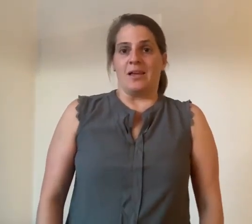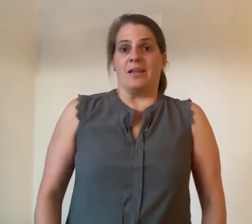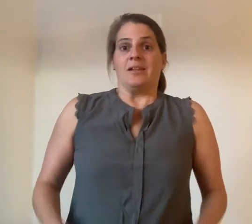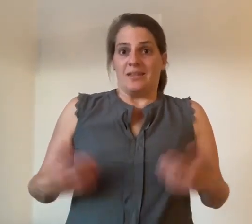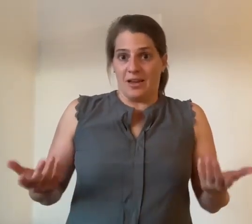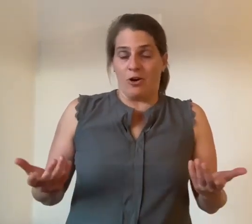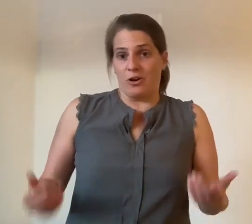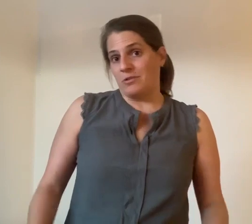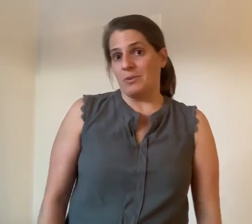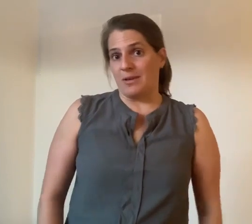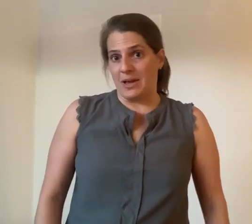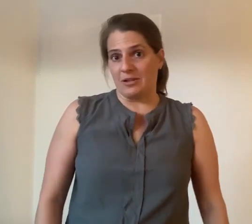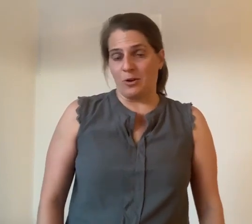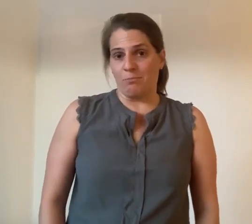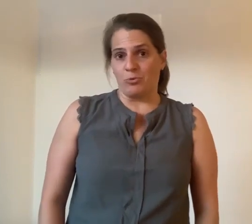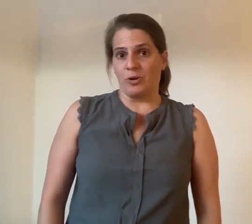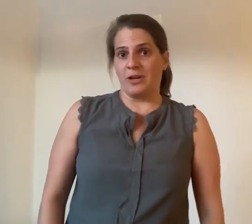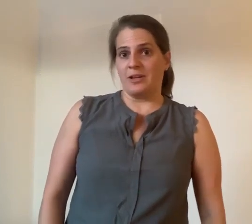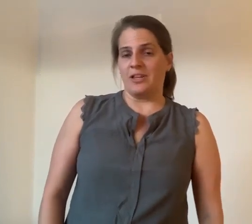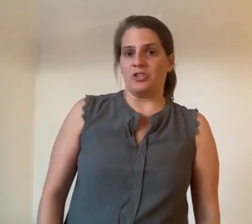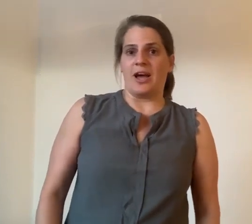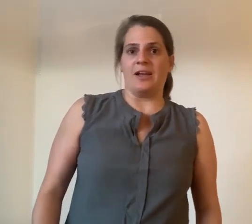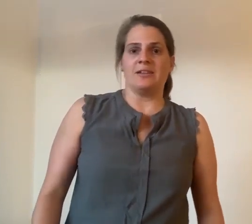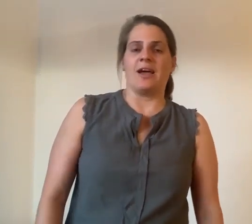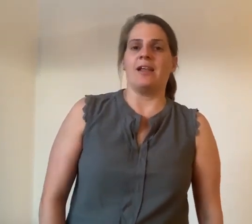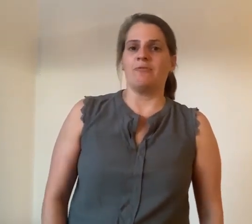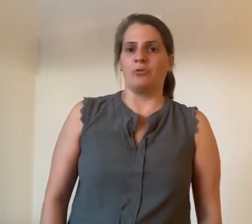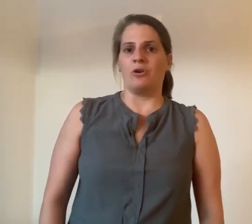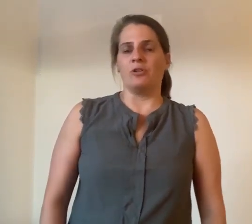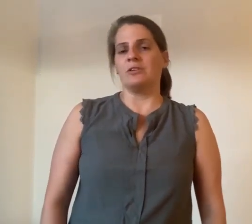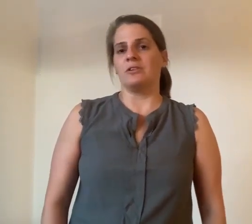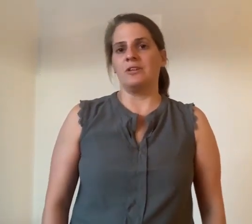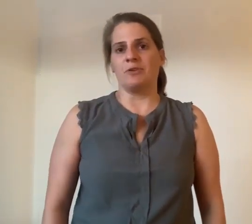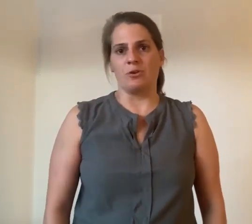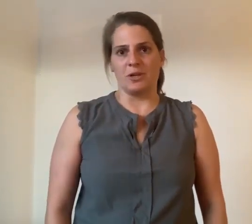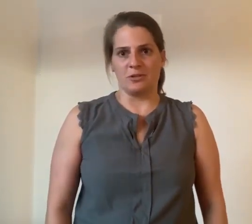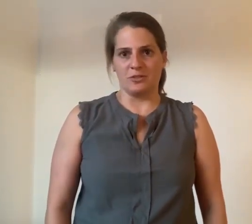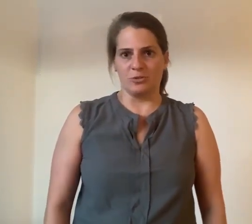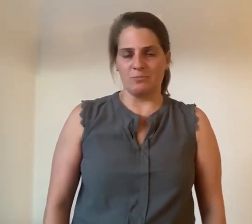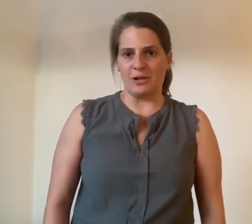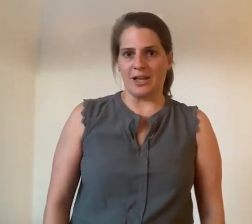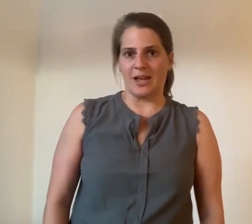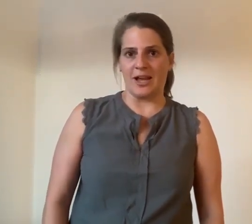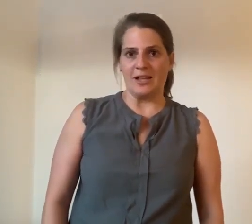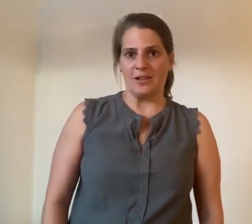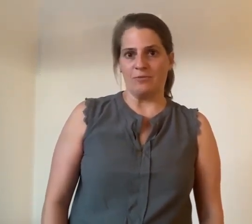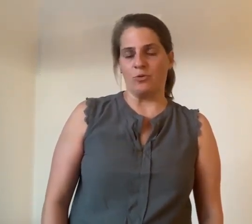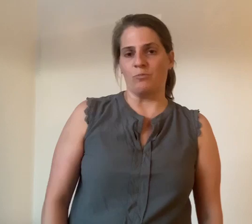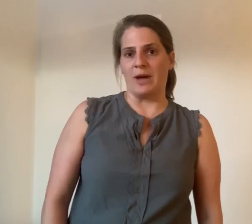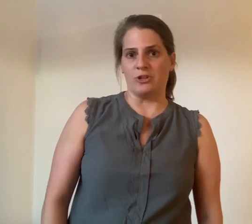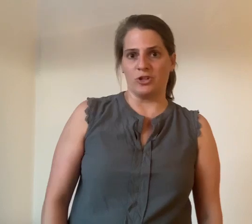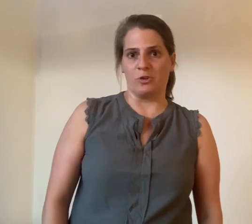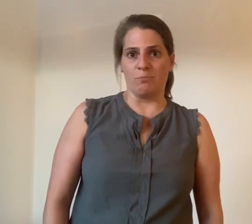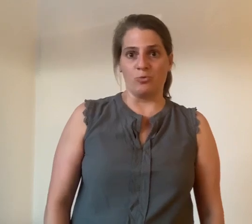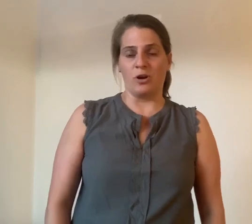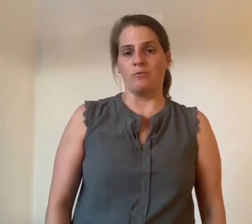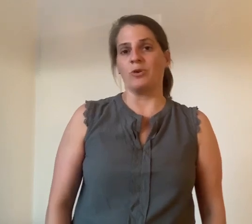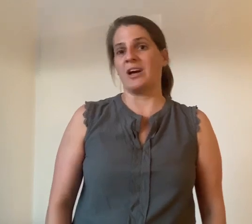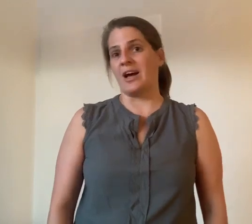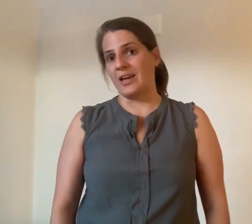Diese Art, wie wir Gebärden brauchen können, ist ein Teil von alternativen Kommunikationsmöglichkeiten, die Menschen brauchen, die keine